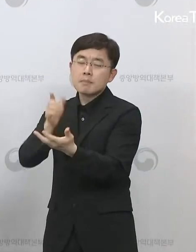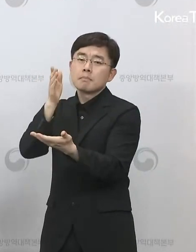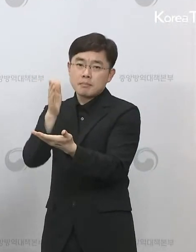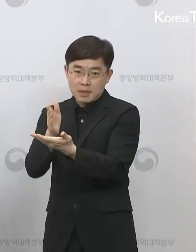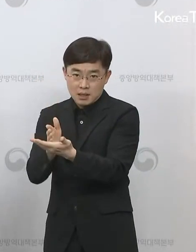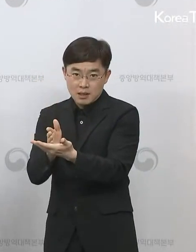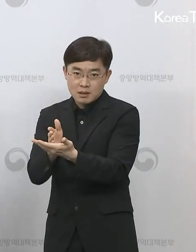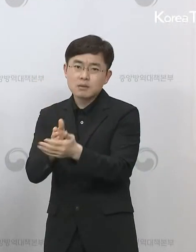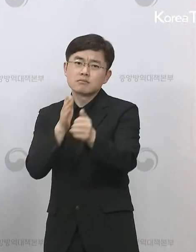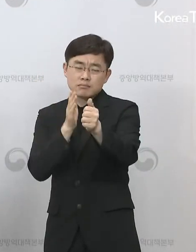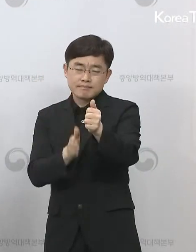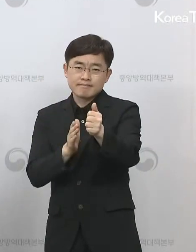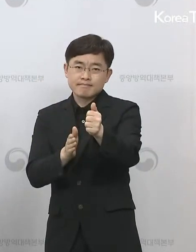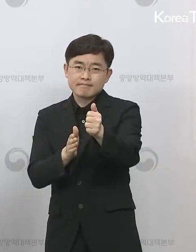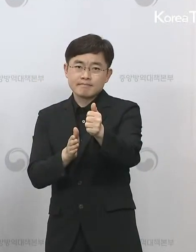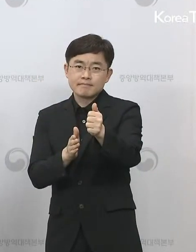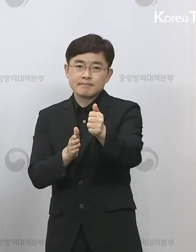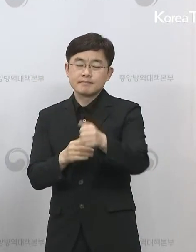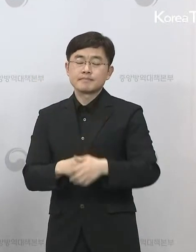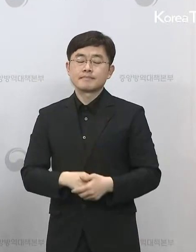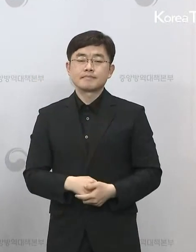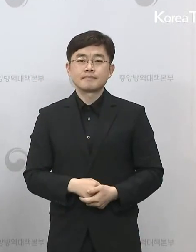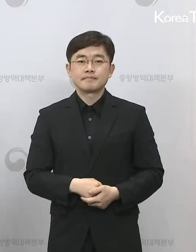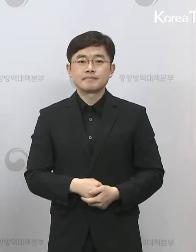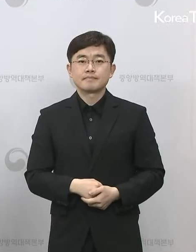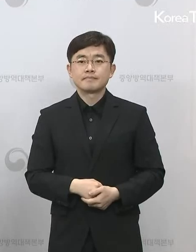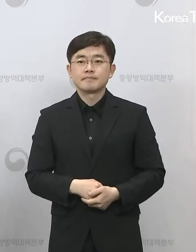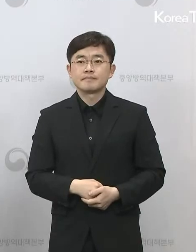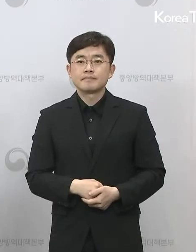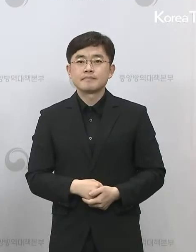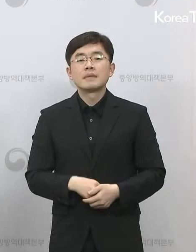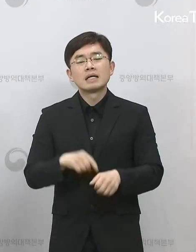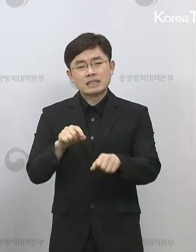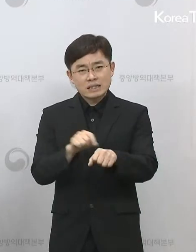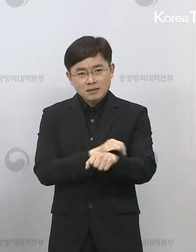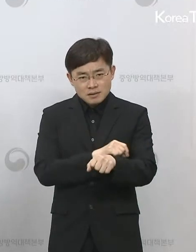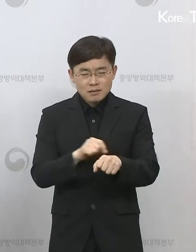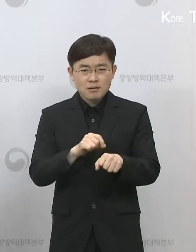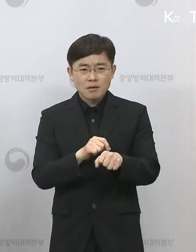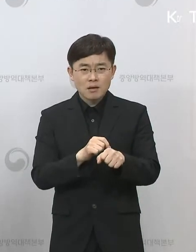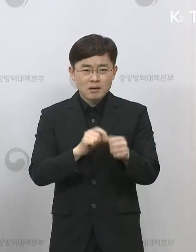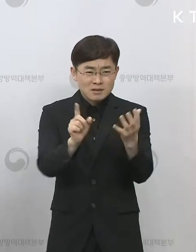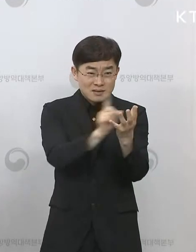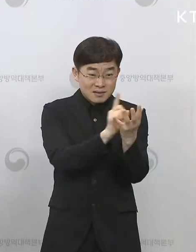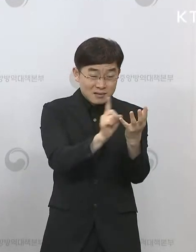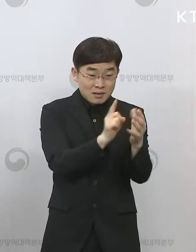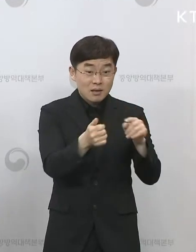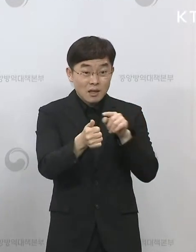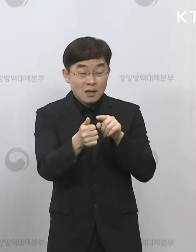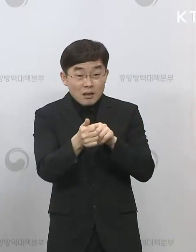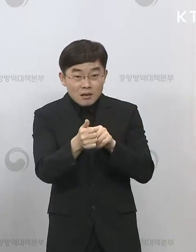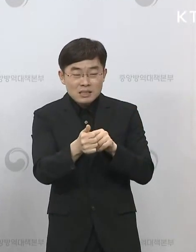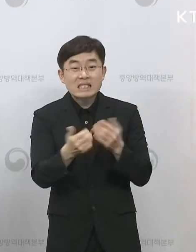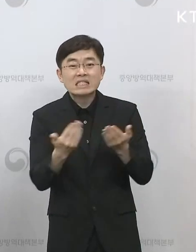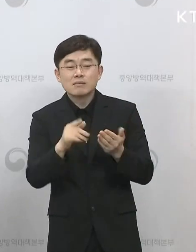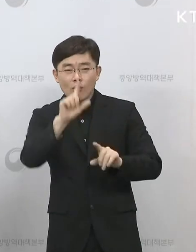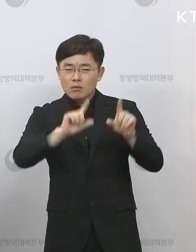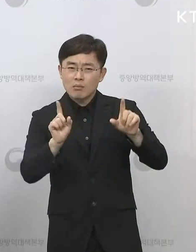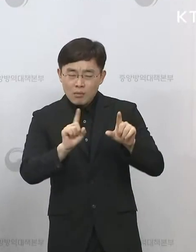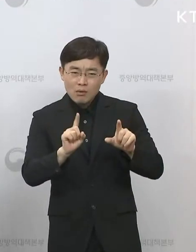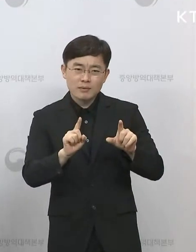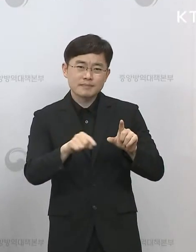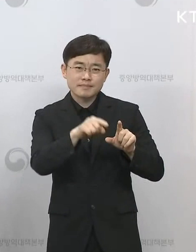거리 두기를 철저히 생활을 하는 게 필요합니다. 특히 다수를 접촉하는 직업군, 고위험 시설